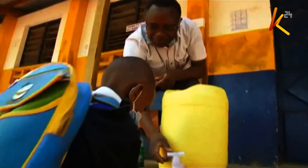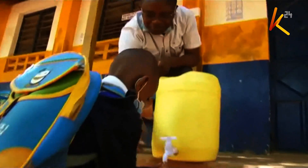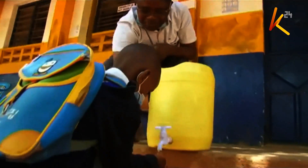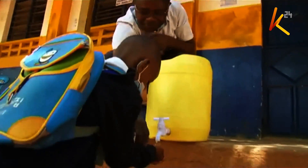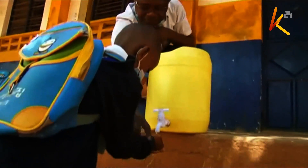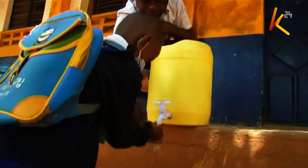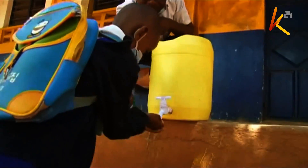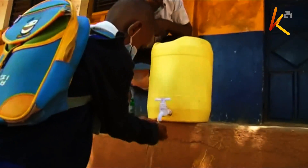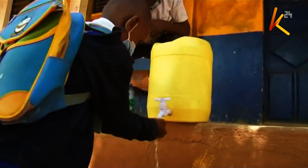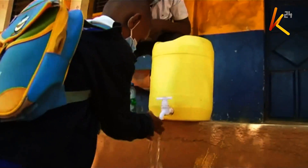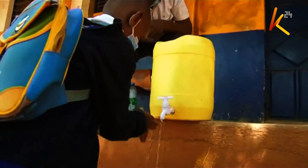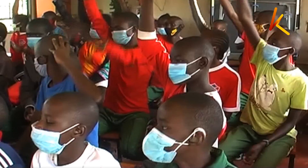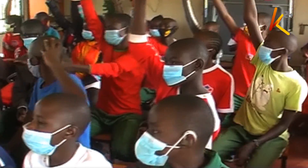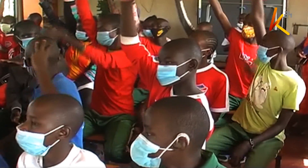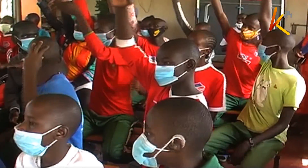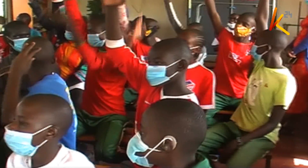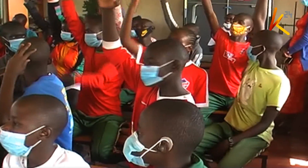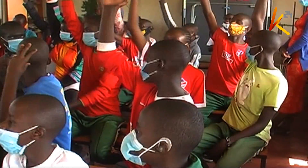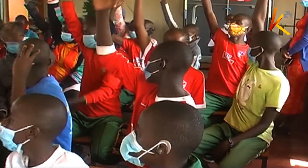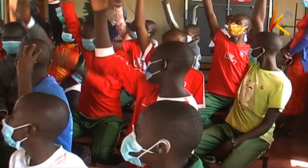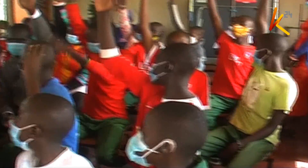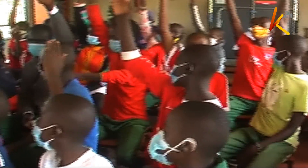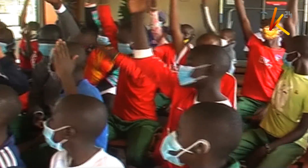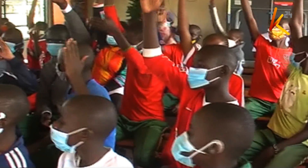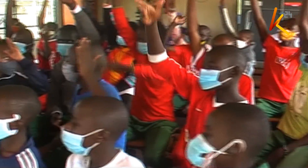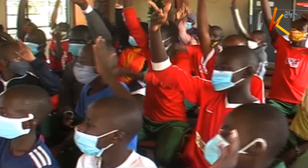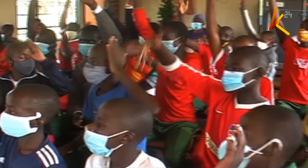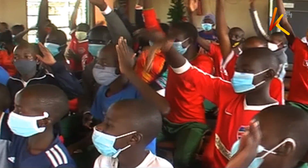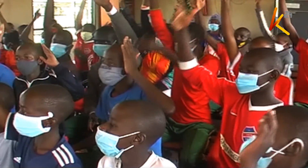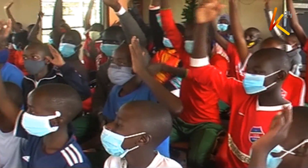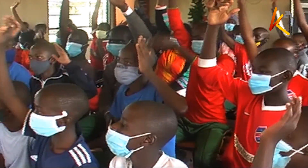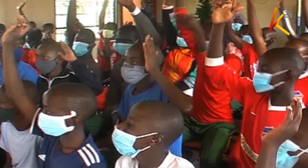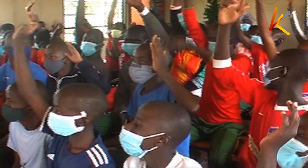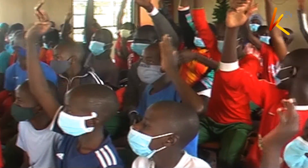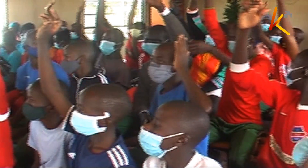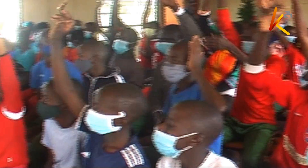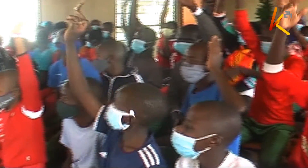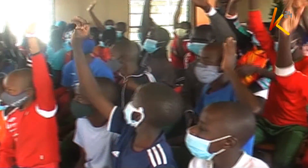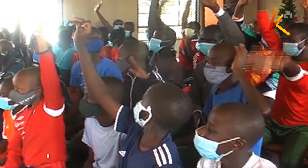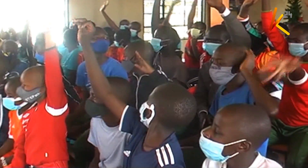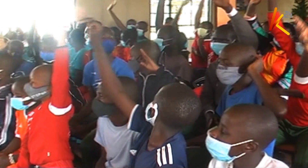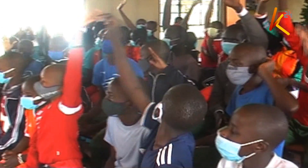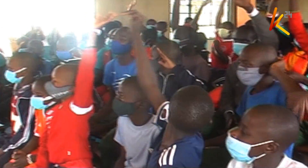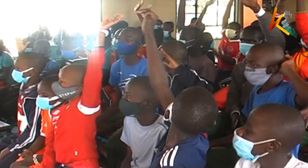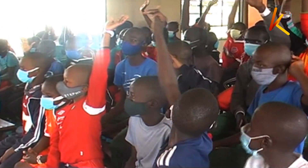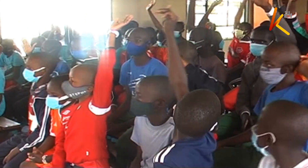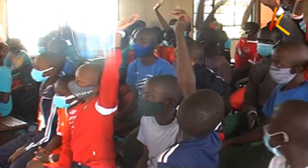kuosha mikono mara kwa mara. Lakini sasa wanafunzi wa siwaweza kusikia wameashiria kukwazika na usasa